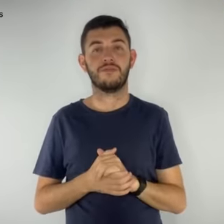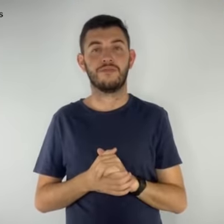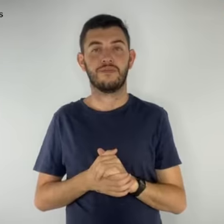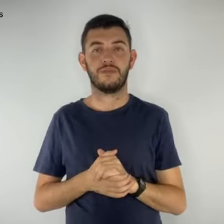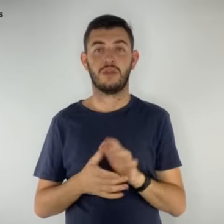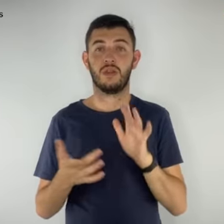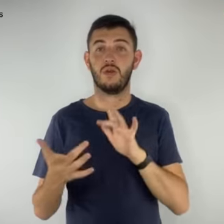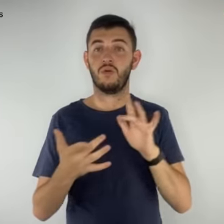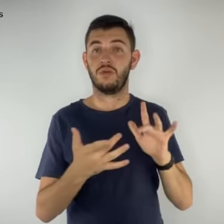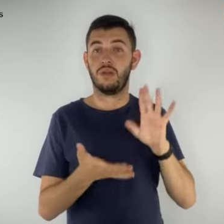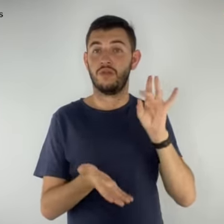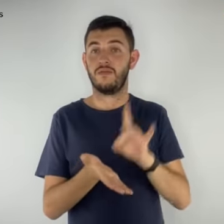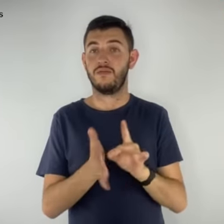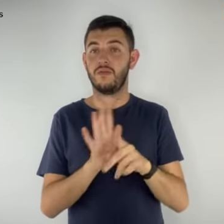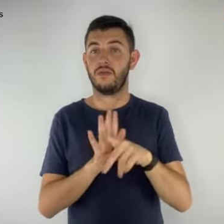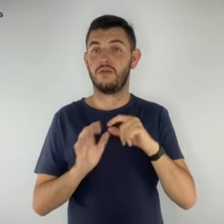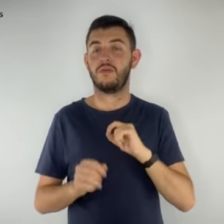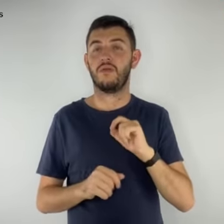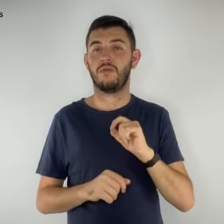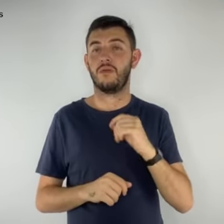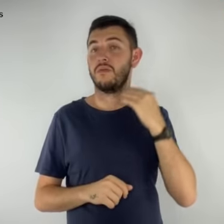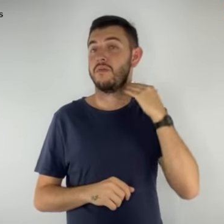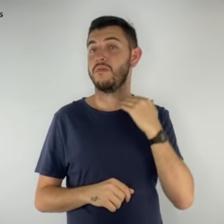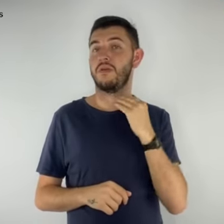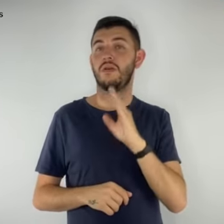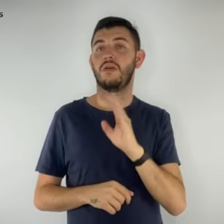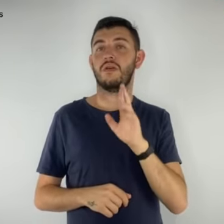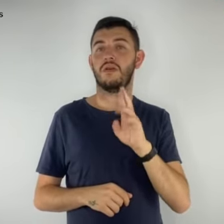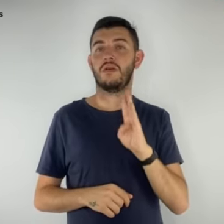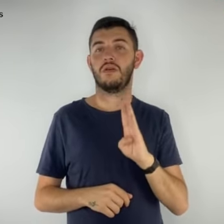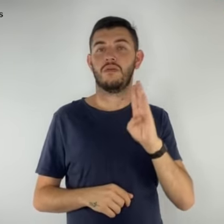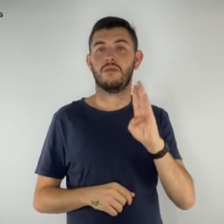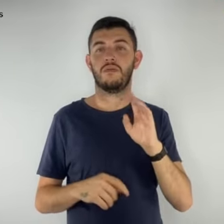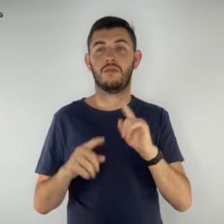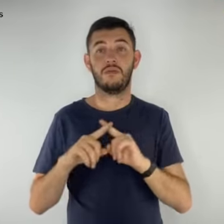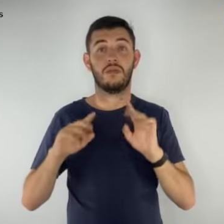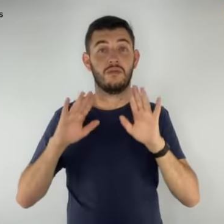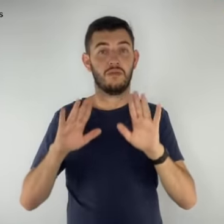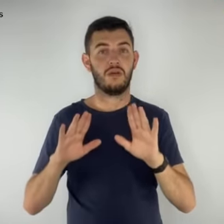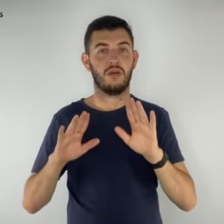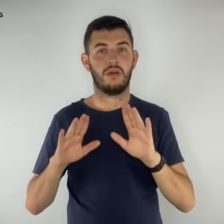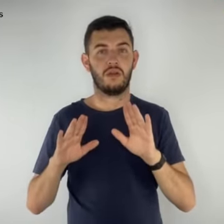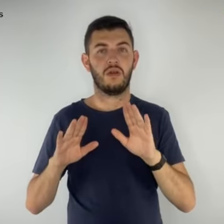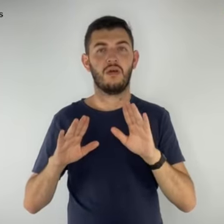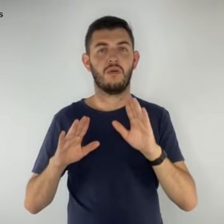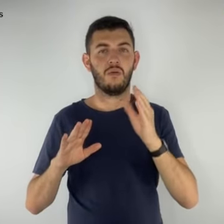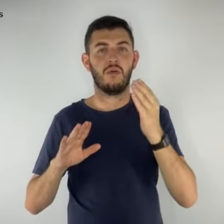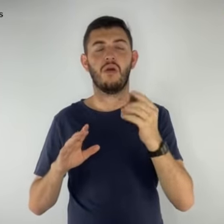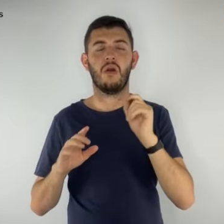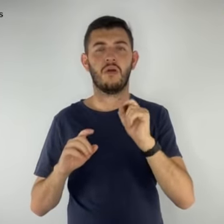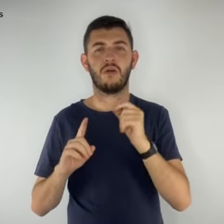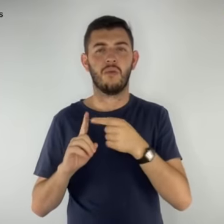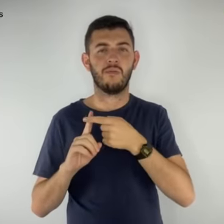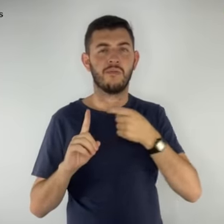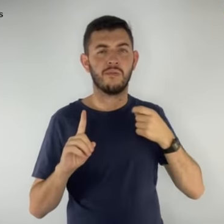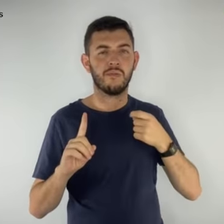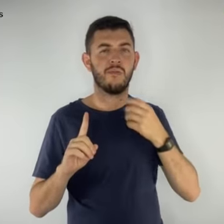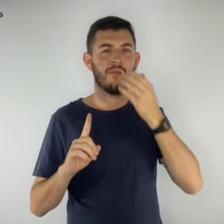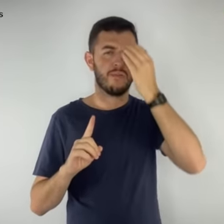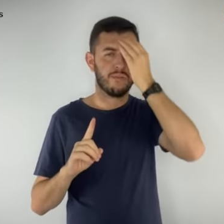contato oficial do Banco de Brasília BRB, mas clonado, informando que o banco